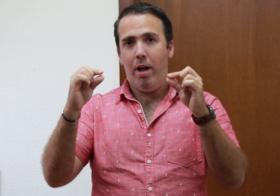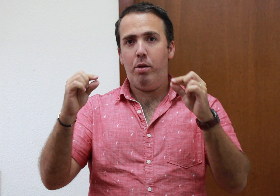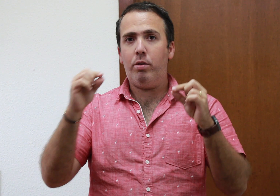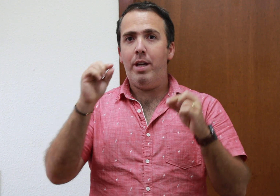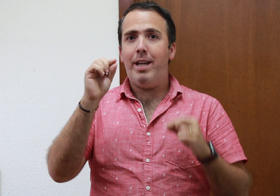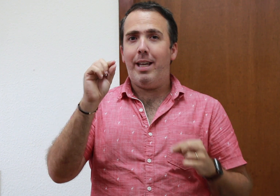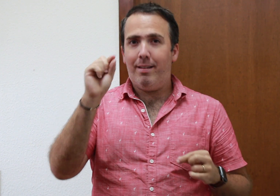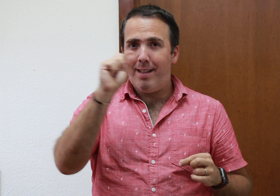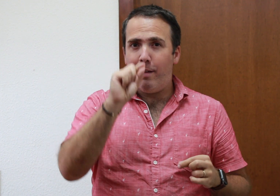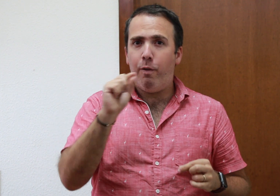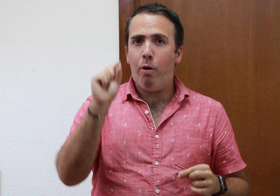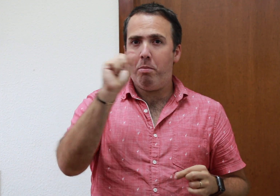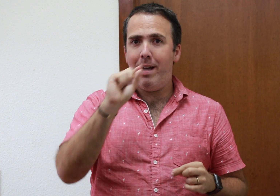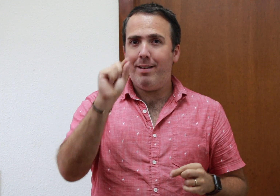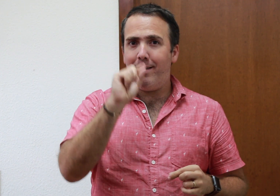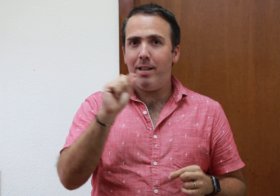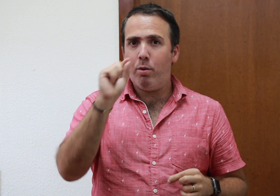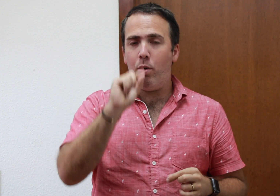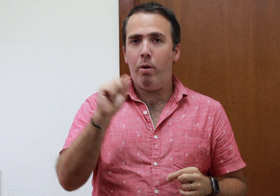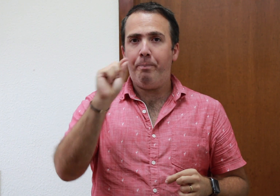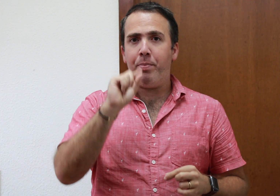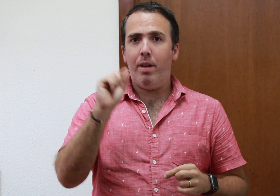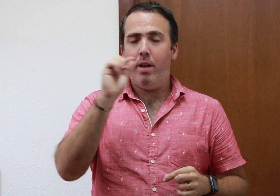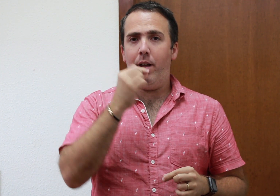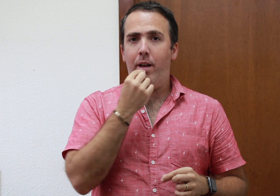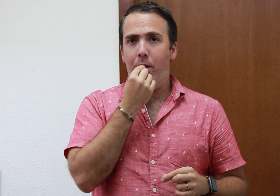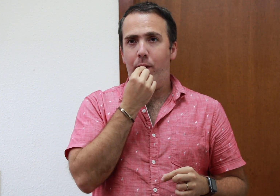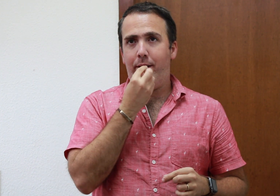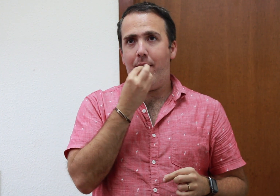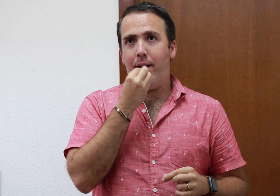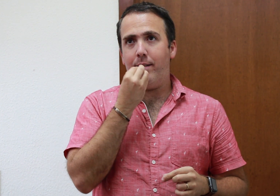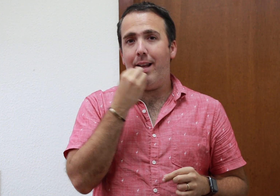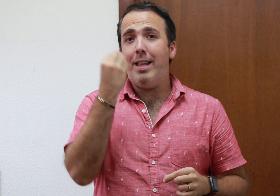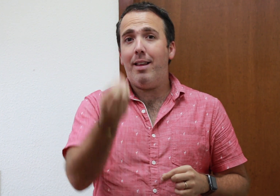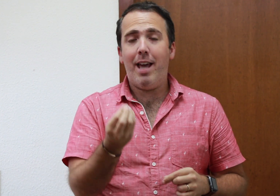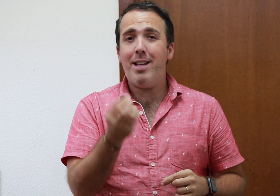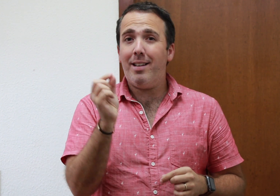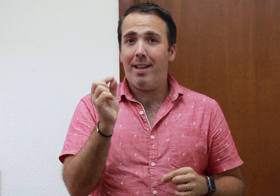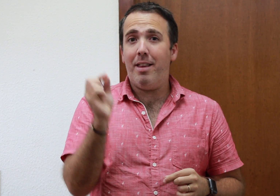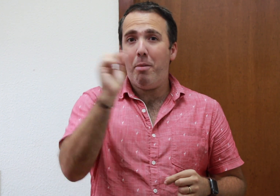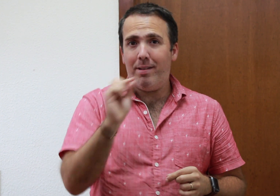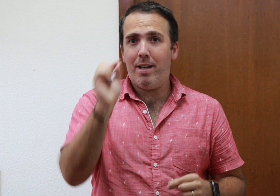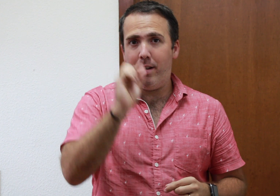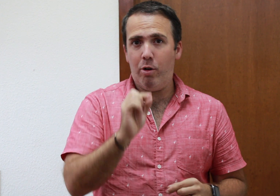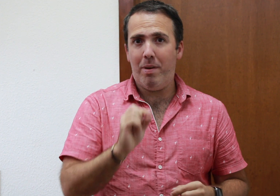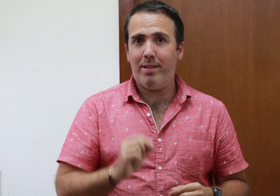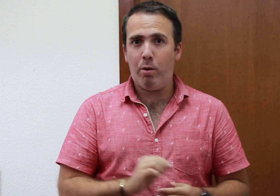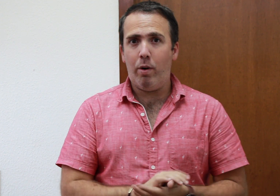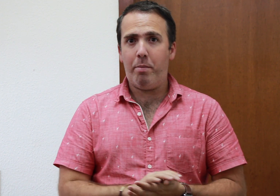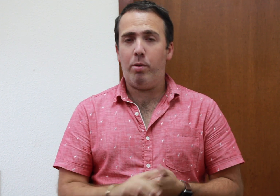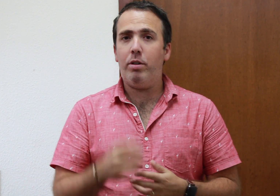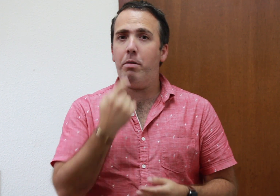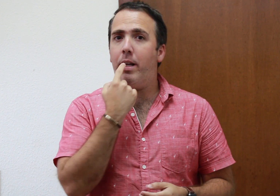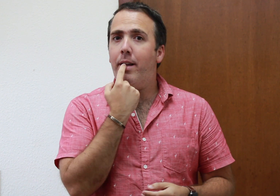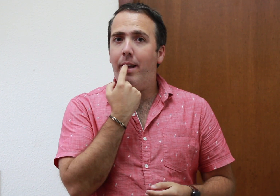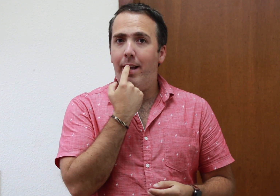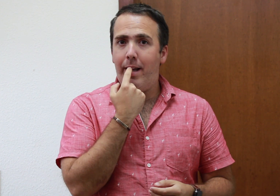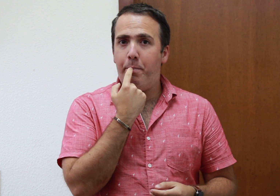lados y se deforma este círculo o esta salida de aire, que debe ser lo más circular posible en la